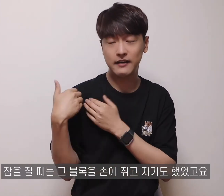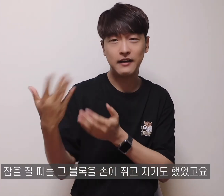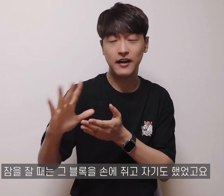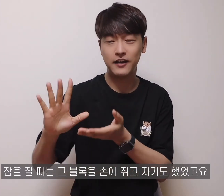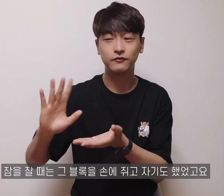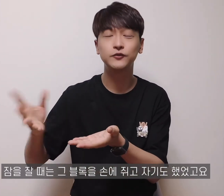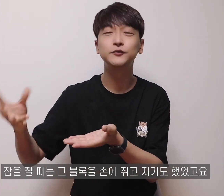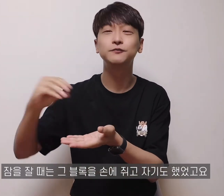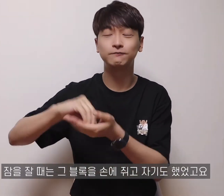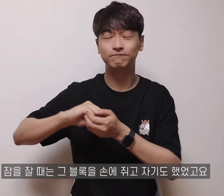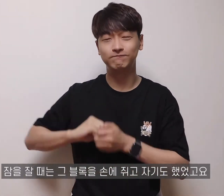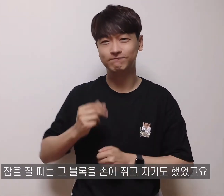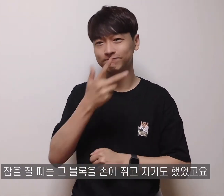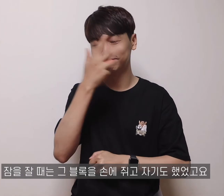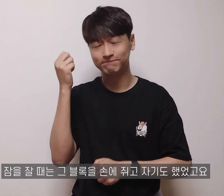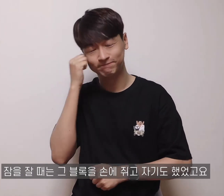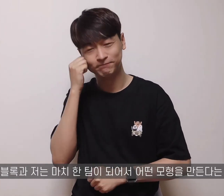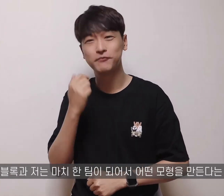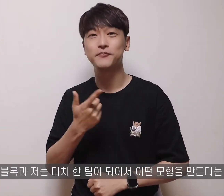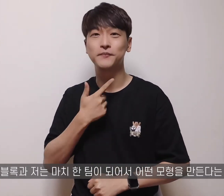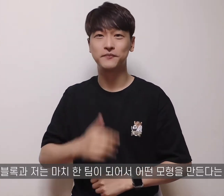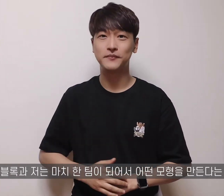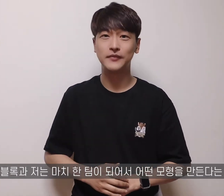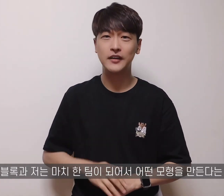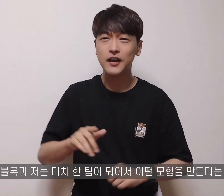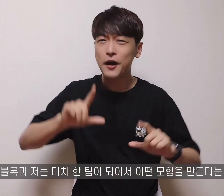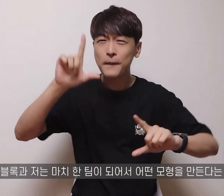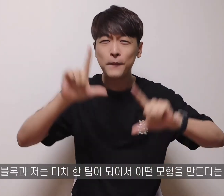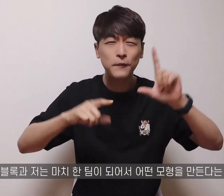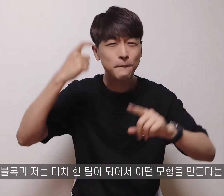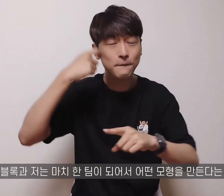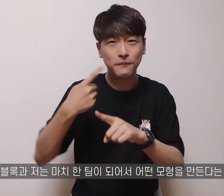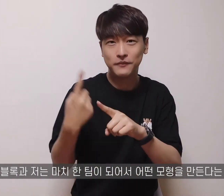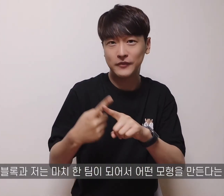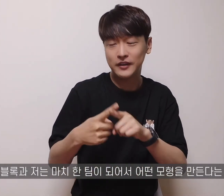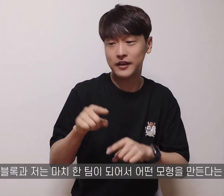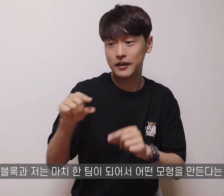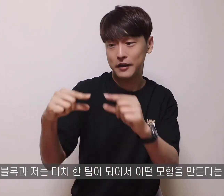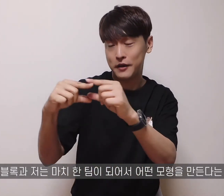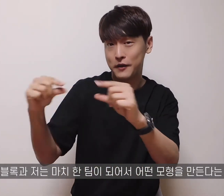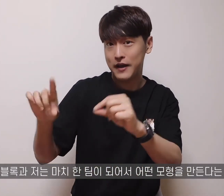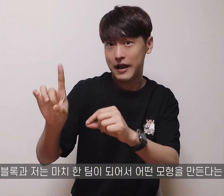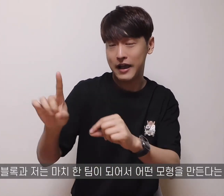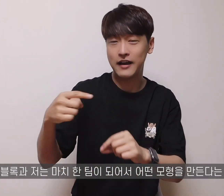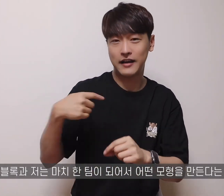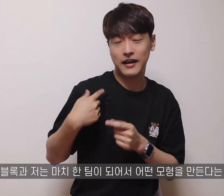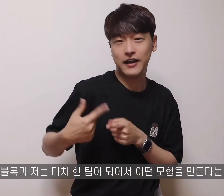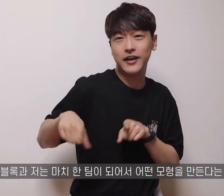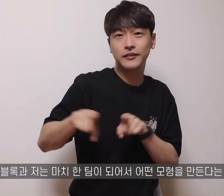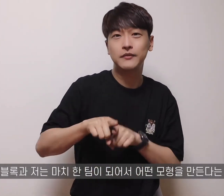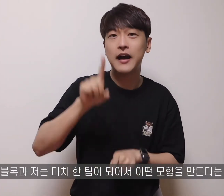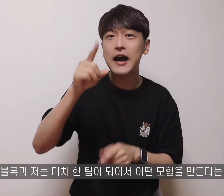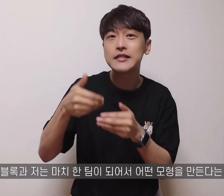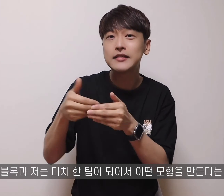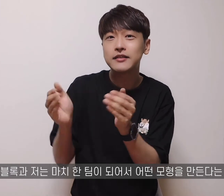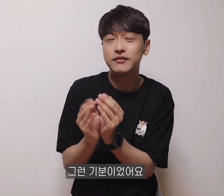자기도 했었고요 그 블럭과 저는 마치 한 팀이 되어서 어떤 모형을 만든다는 그런